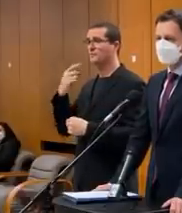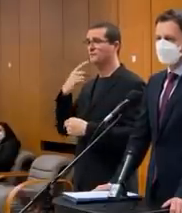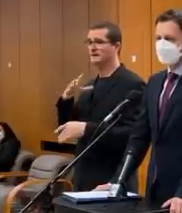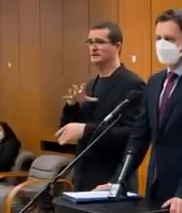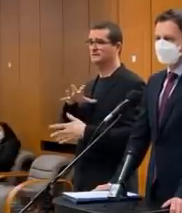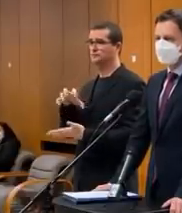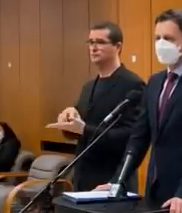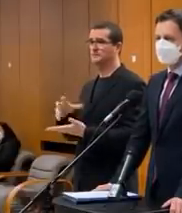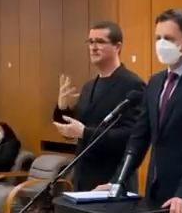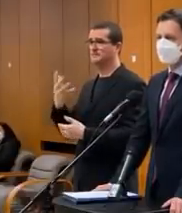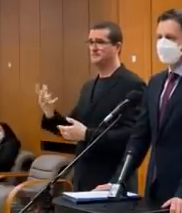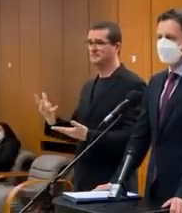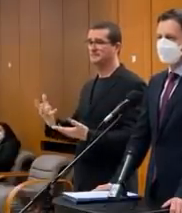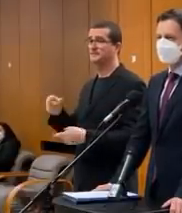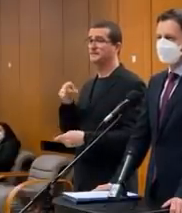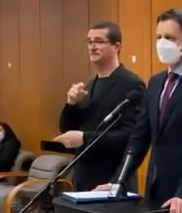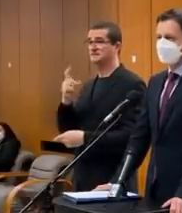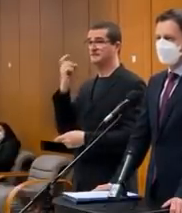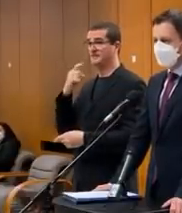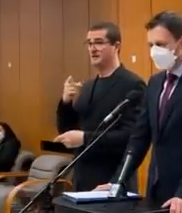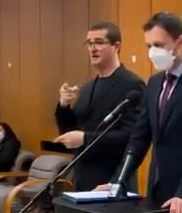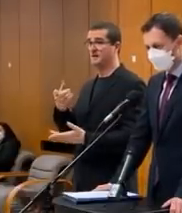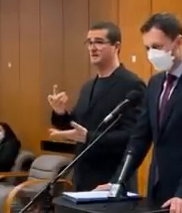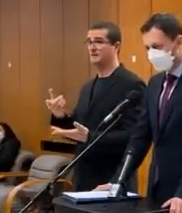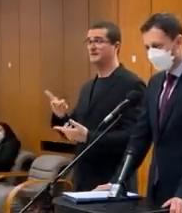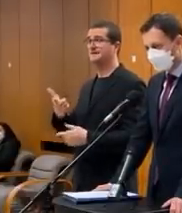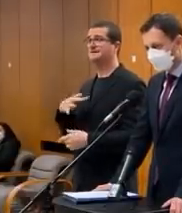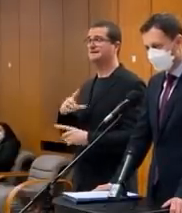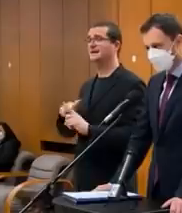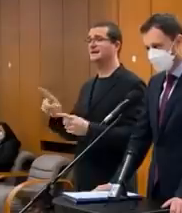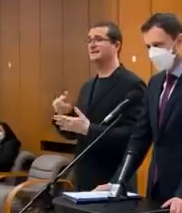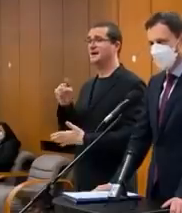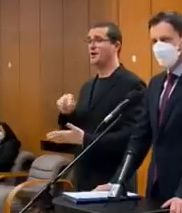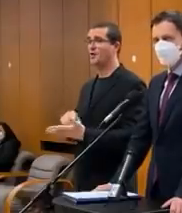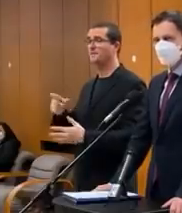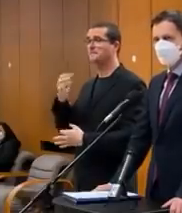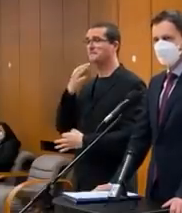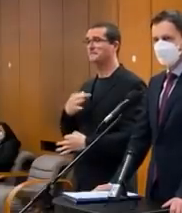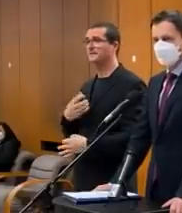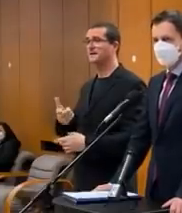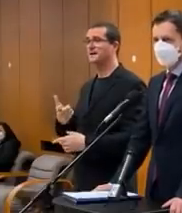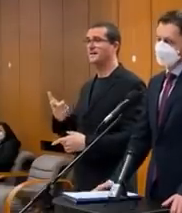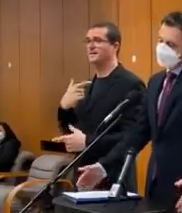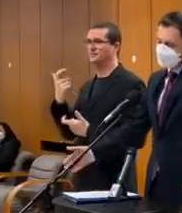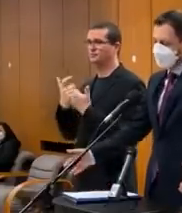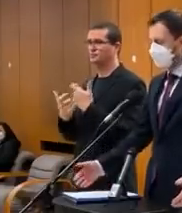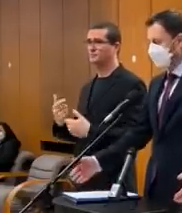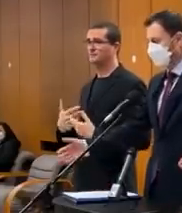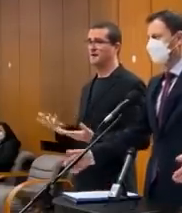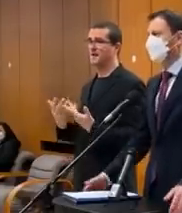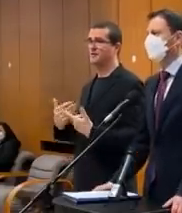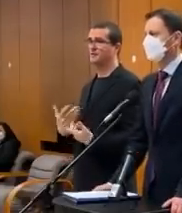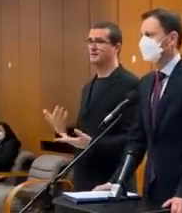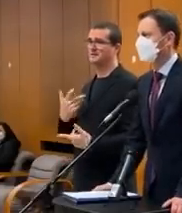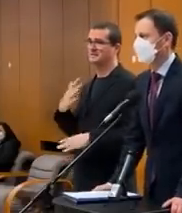vizikovej skupineho 65. Vy ste vedeli o tom vôbec? Asi ste chceli položiť inak tú otázku, lebo ste sa mňa opýtali, že či sa mi to nezdá čudné. tak na to sa ľahko